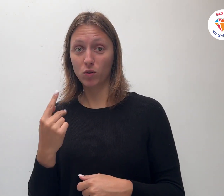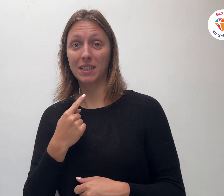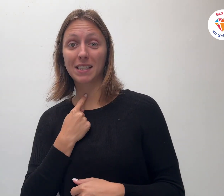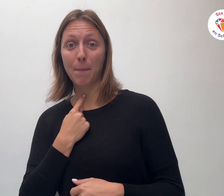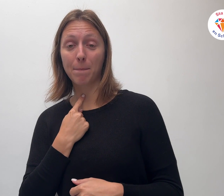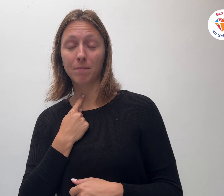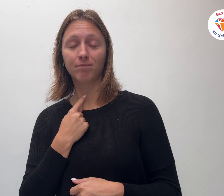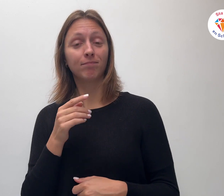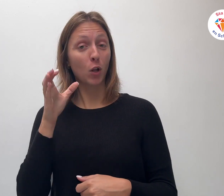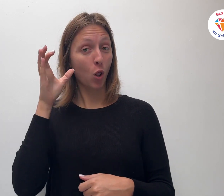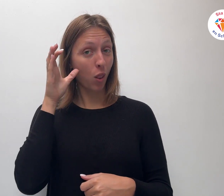sta op en schitter!